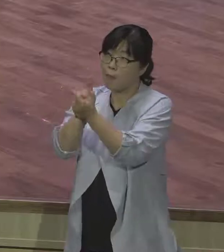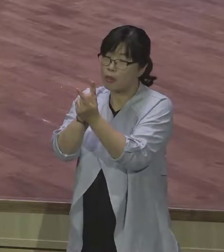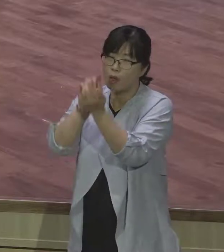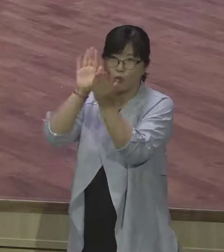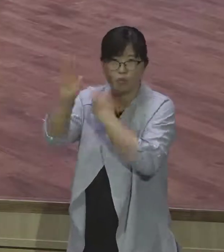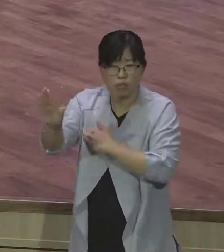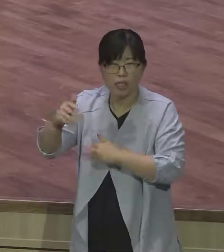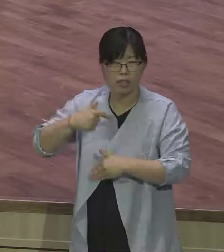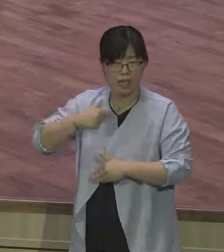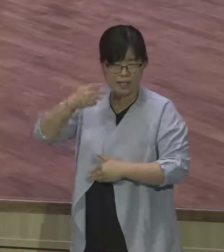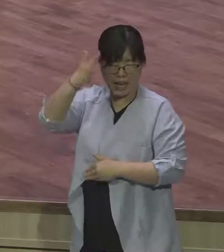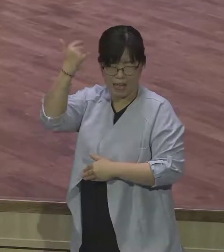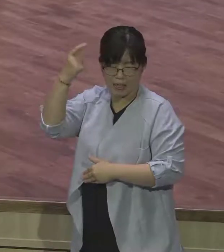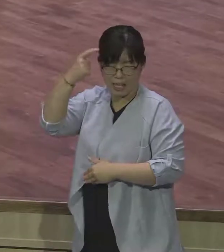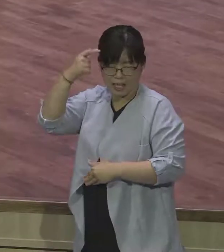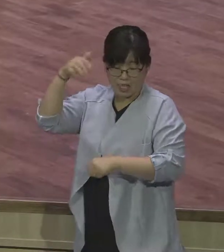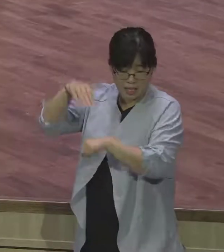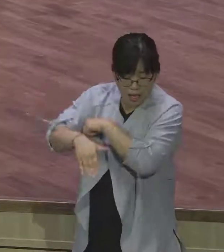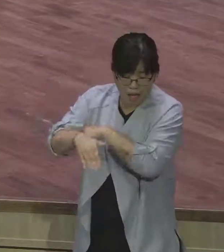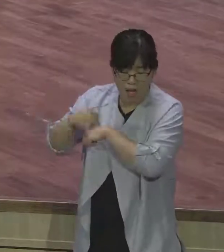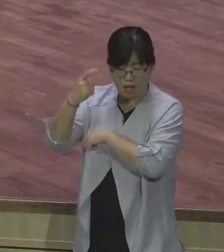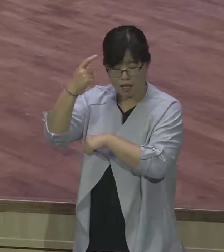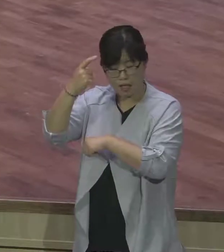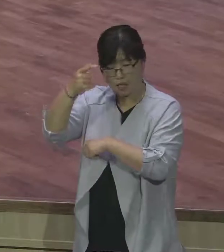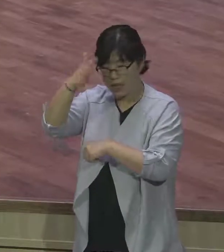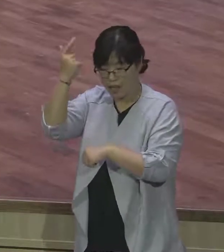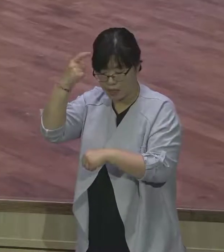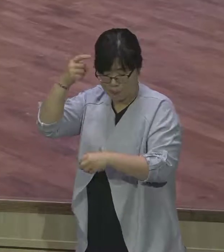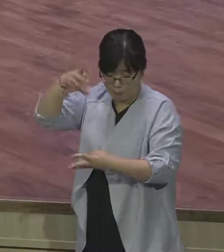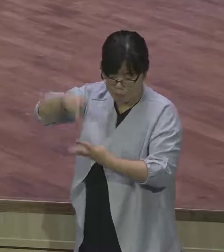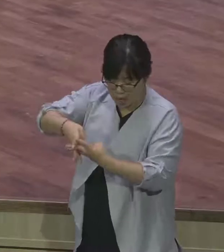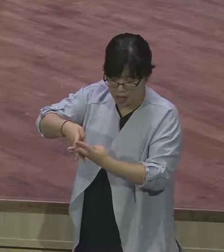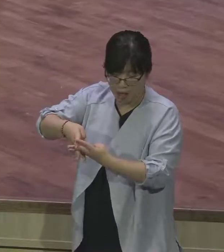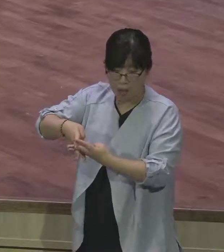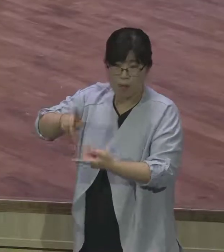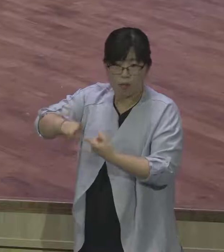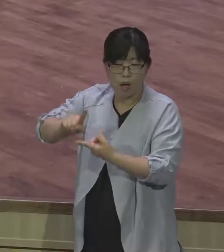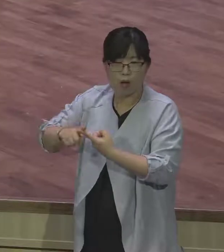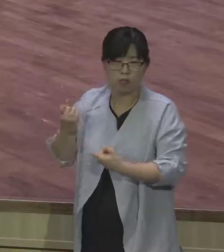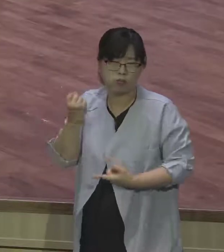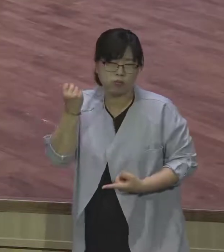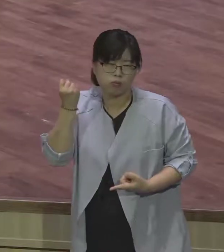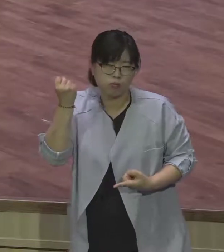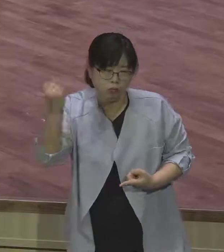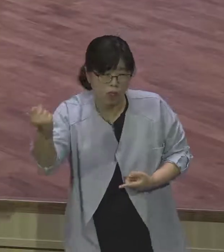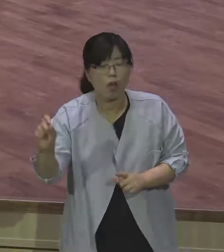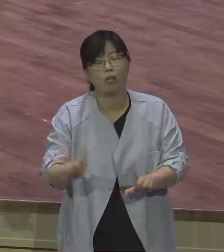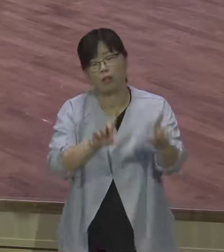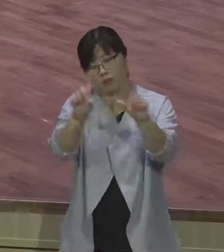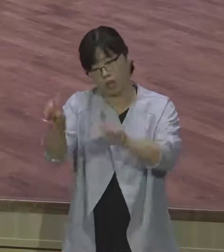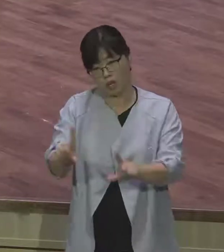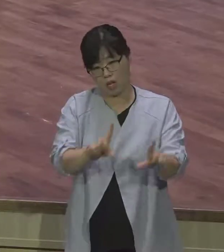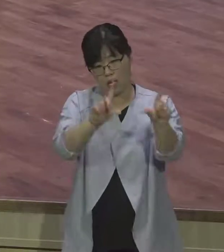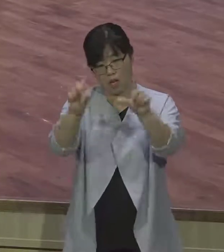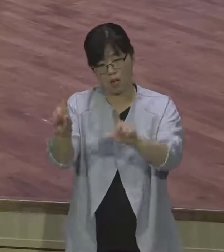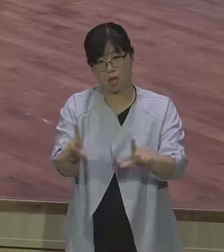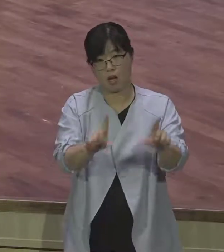옛사람의 체질. 이거 참 무서운 거거든요. 이 배 속에서부터 태어나서